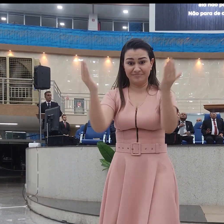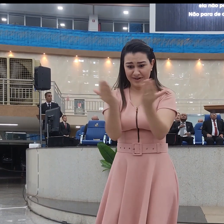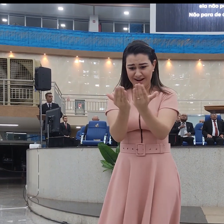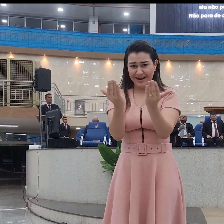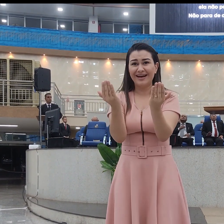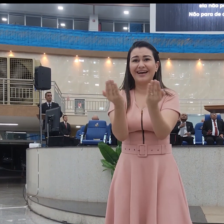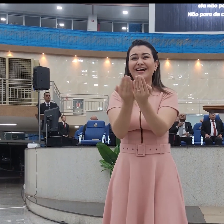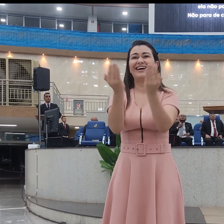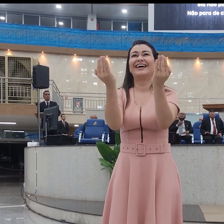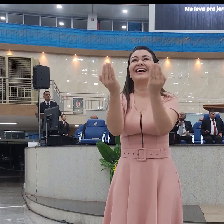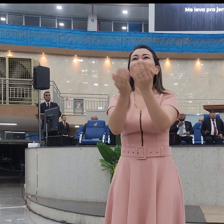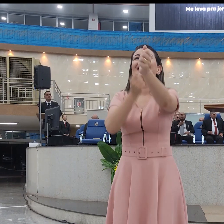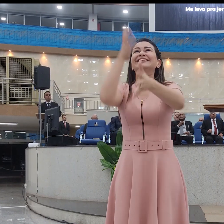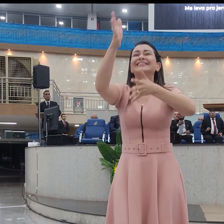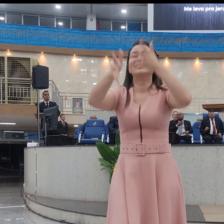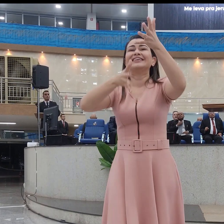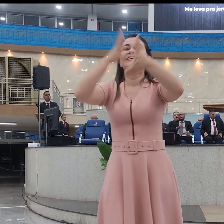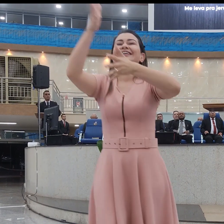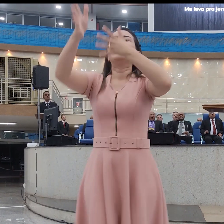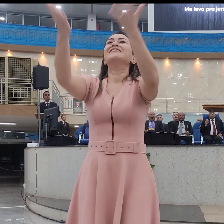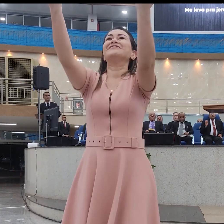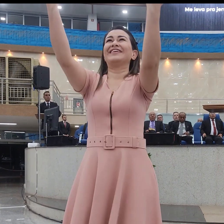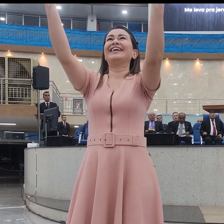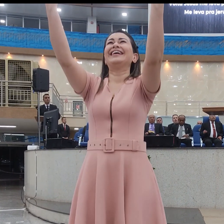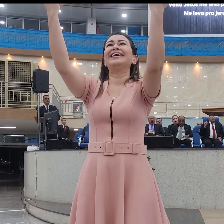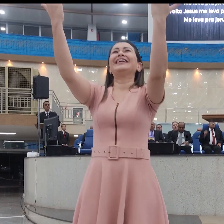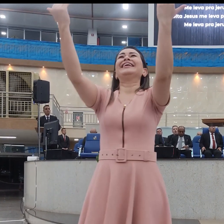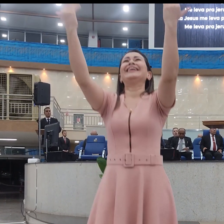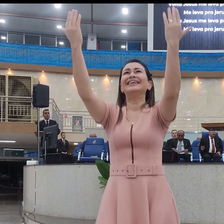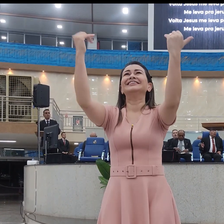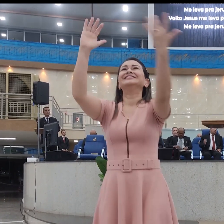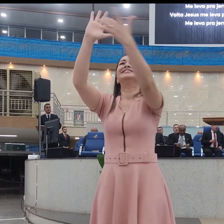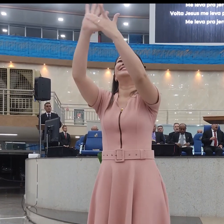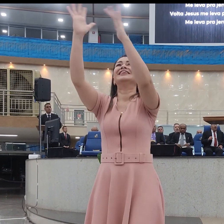Volta Jesus Me leva pra Jerusalém